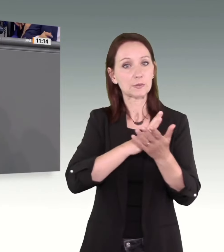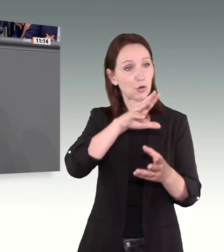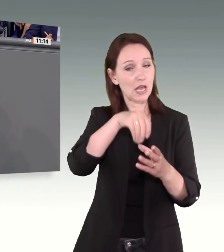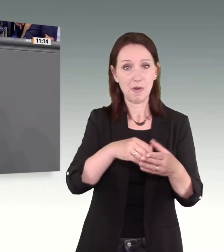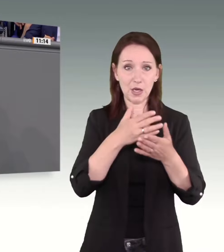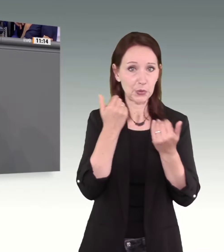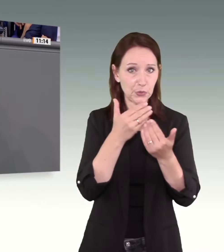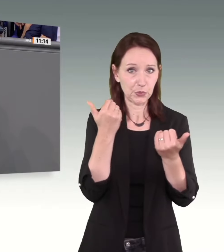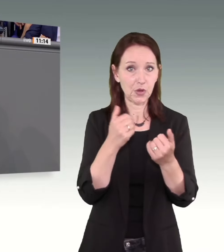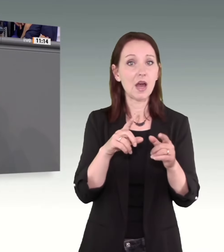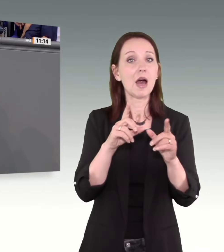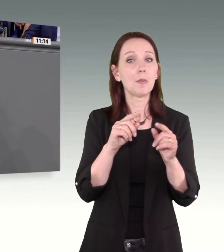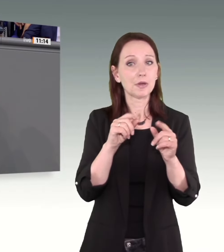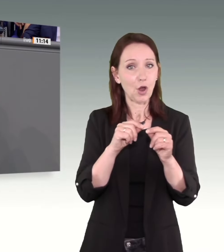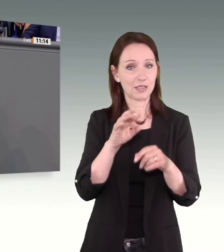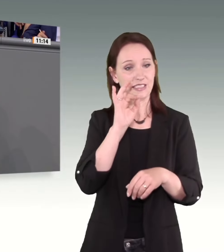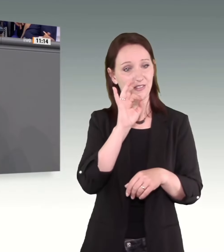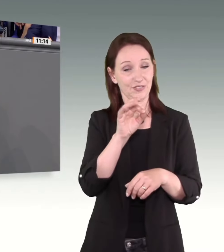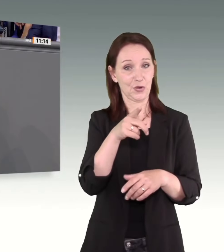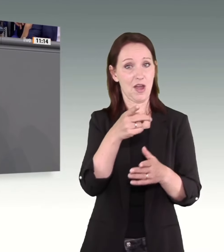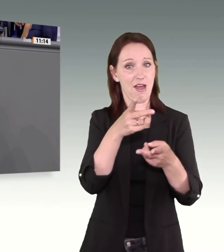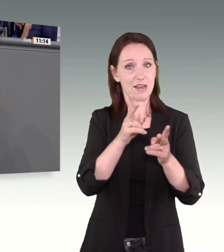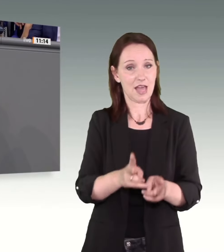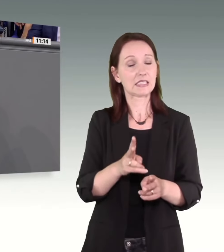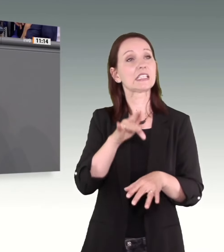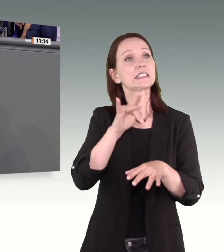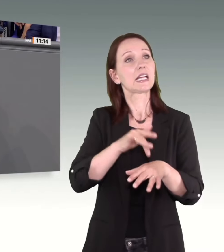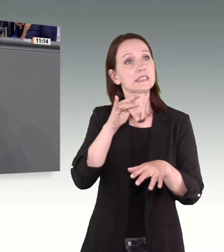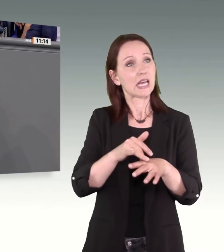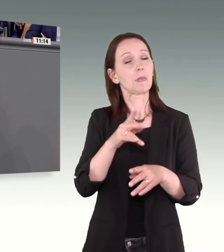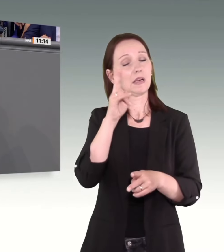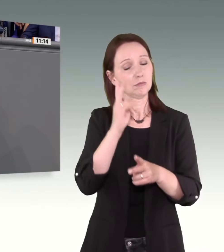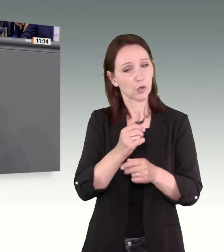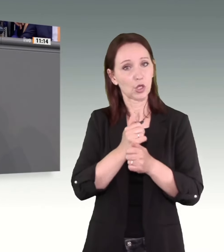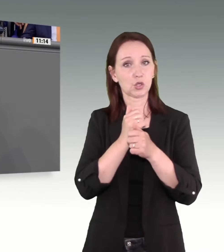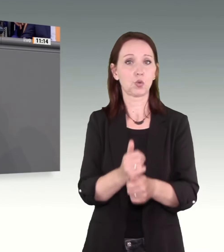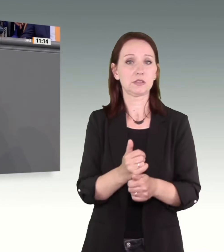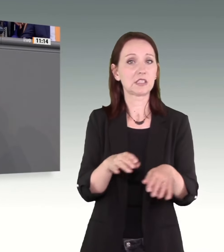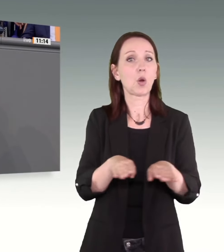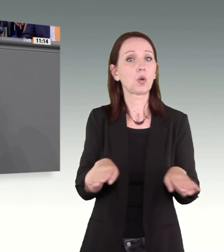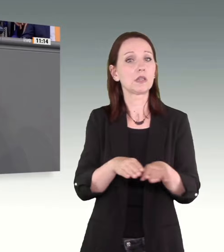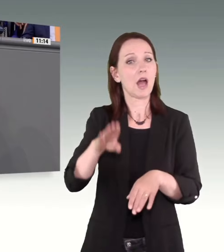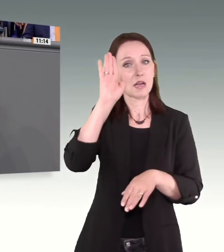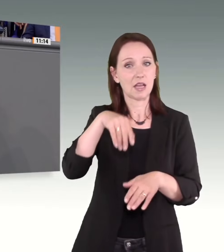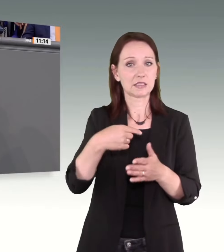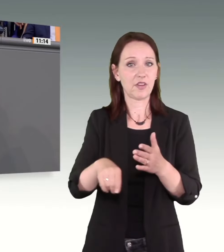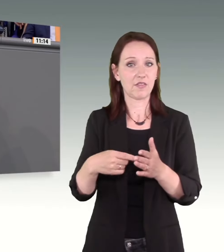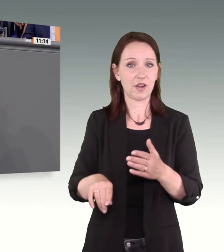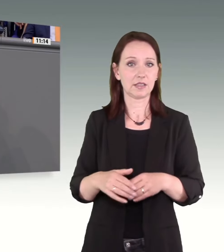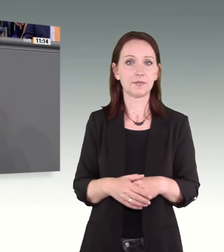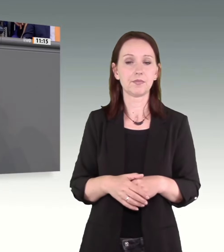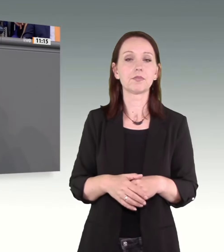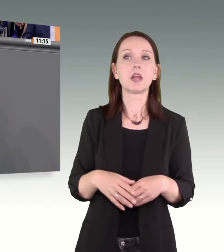fundamentale Kenntnisse für die sensible Durchsetzung geltenden Rechts. Vergewaltigungen werden von Frauen häufig nicht